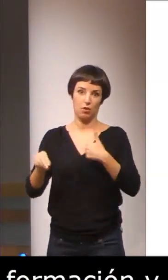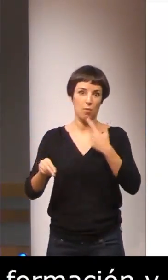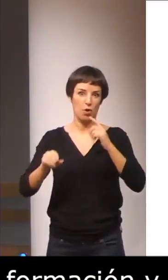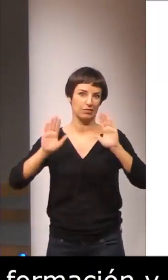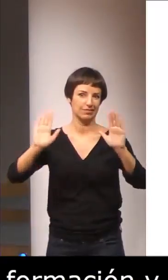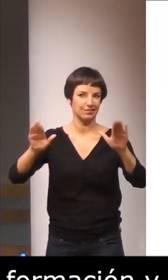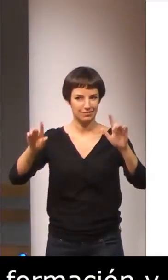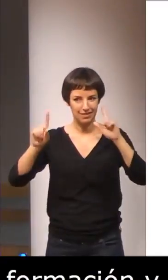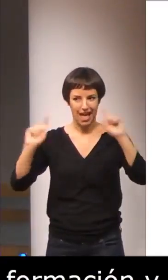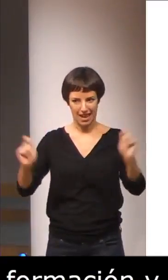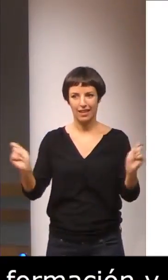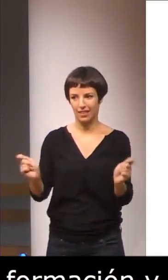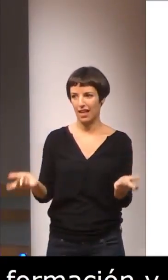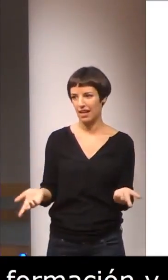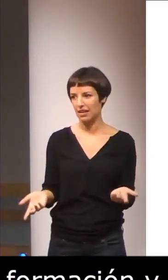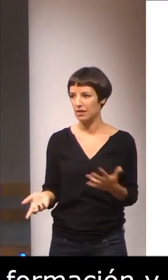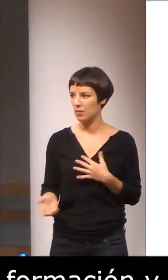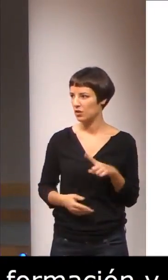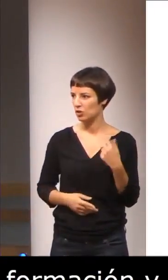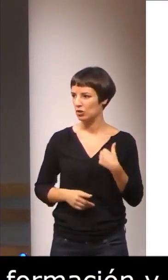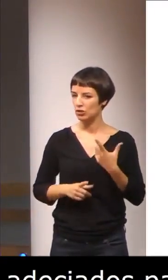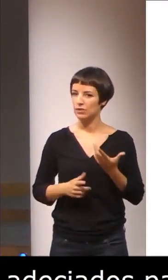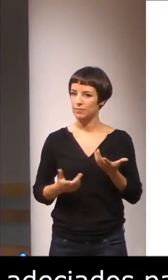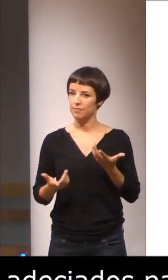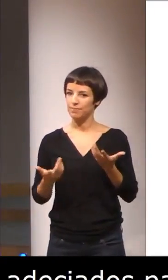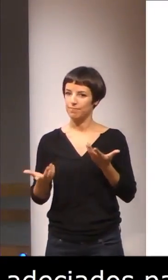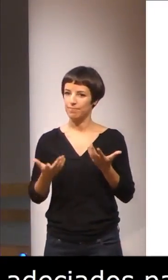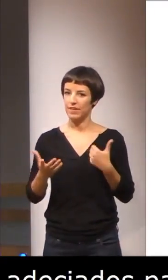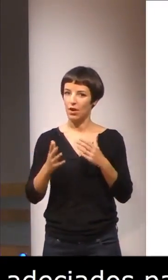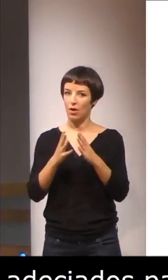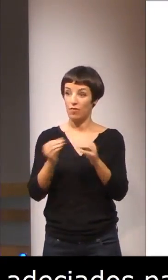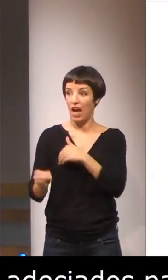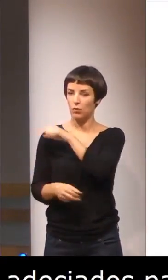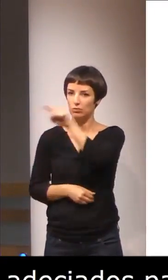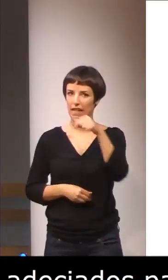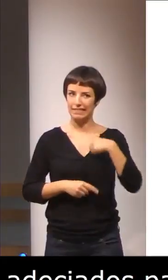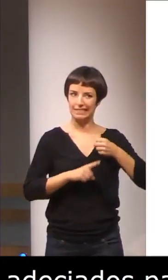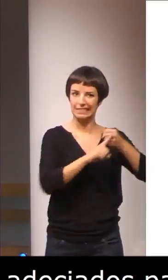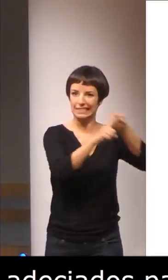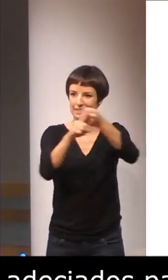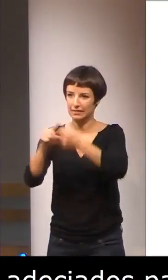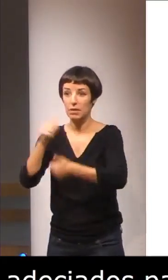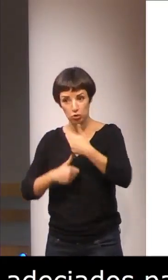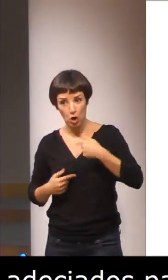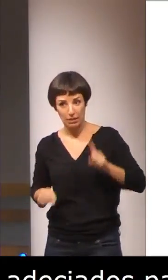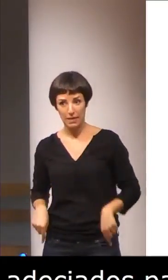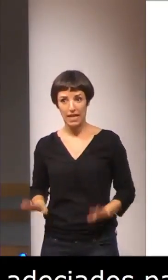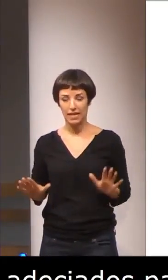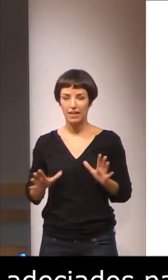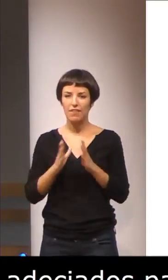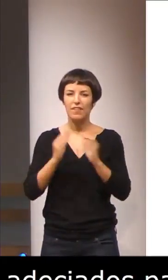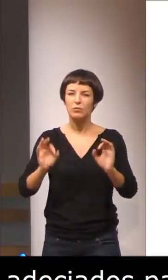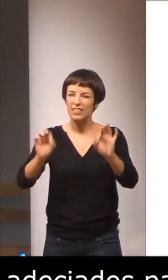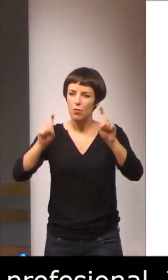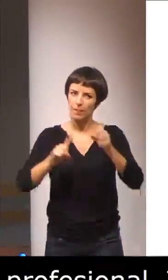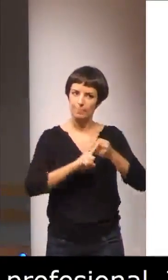de que tal vez tendríamos que presionar más a las facultades, yo me incluyo, a las facultades de educación